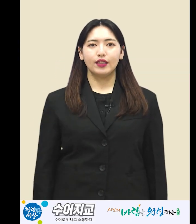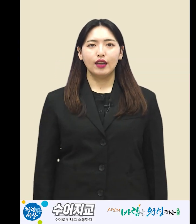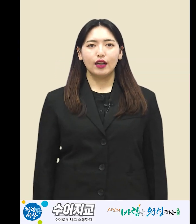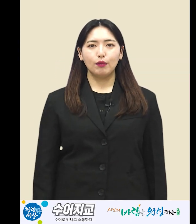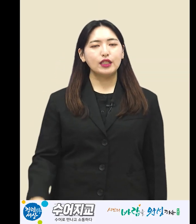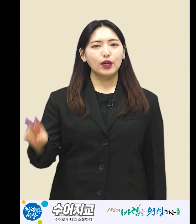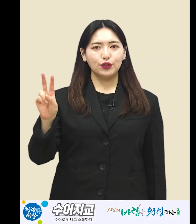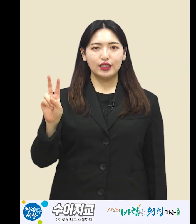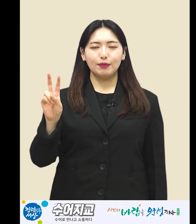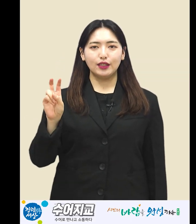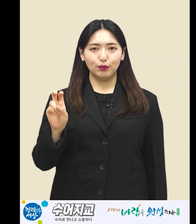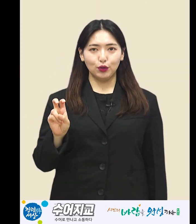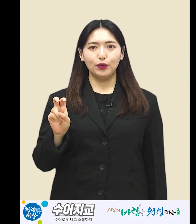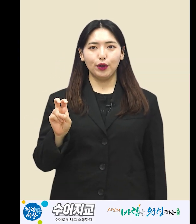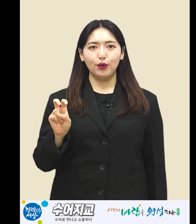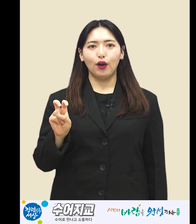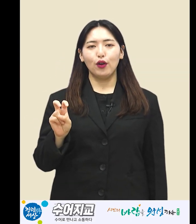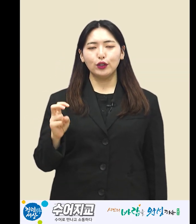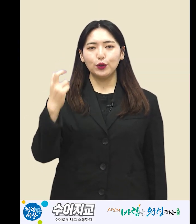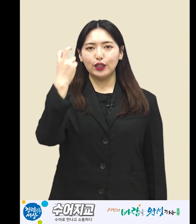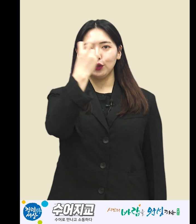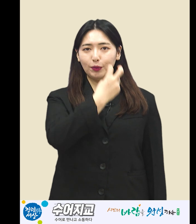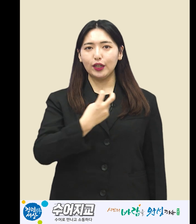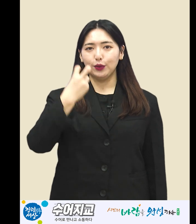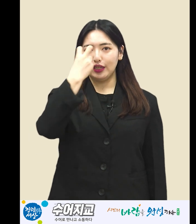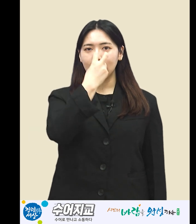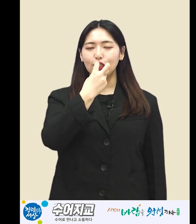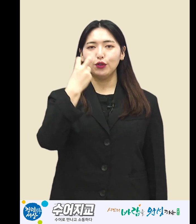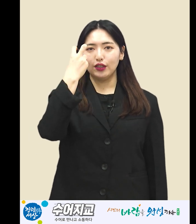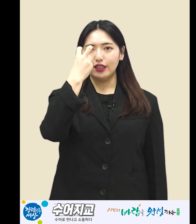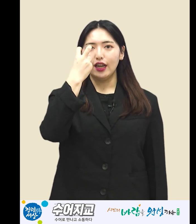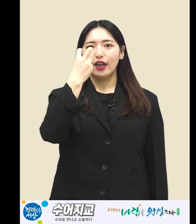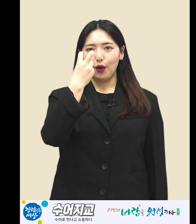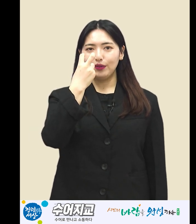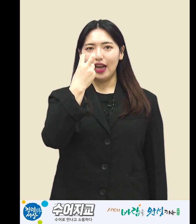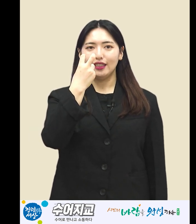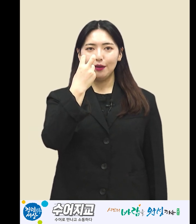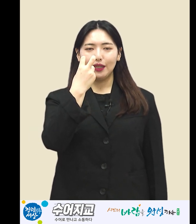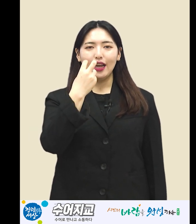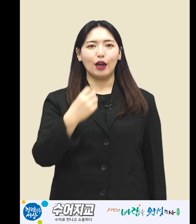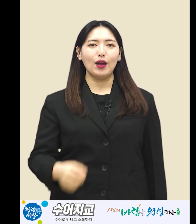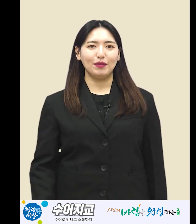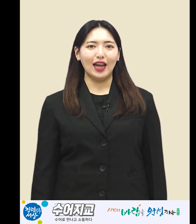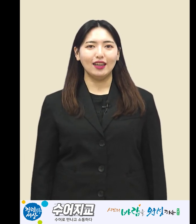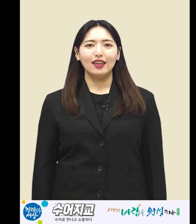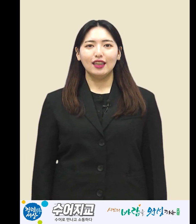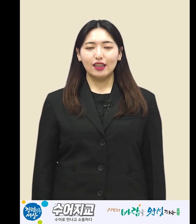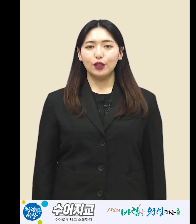검지와 중지를 반쯤 구부리고 얼굴 쪽에서 두 바퀴 돌리는 이 수어는 검사 살피다 라고 합니다. 이